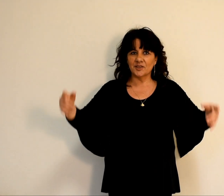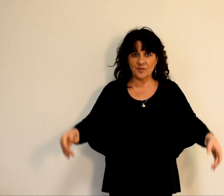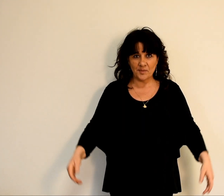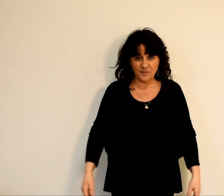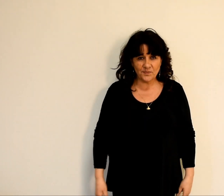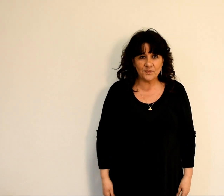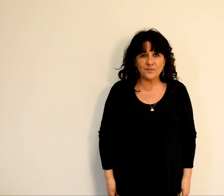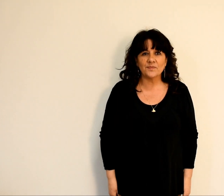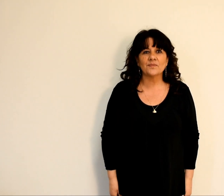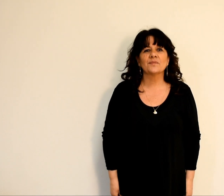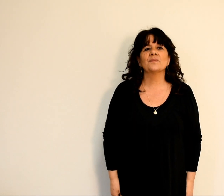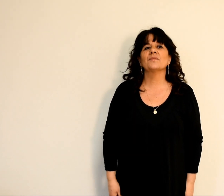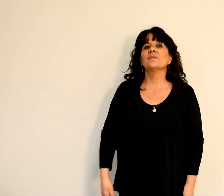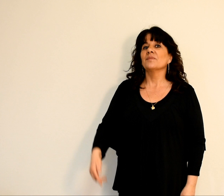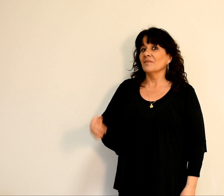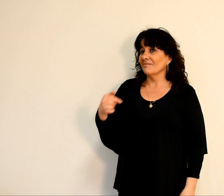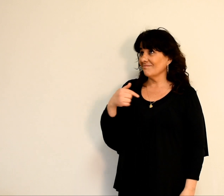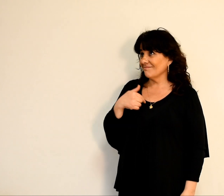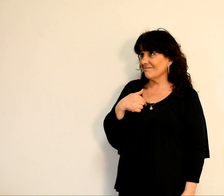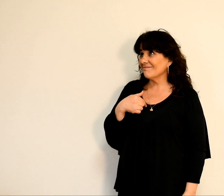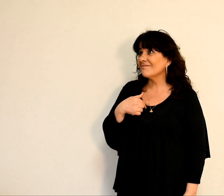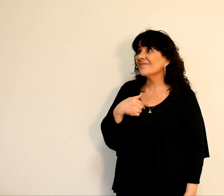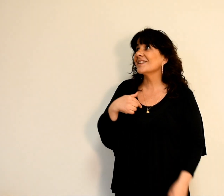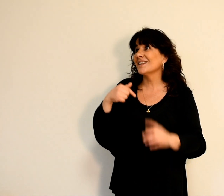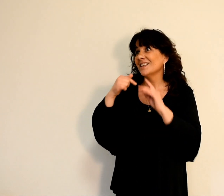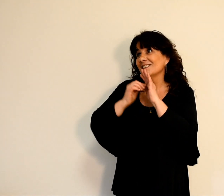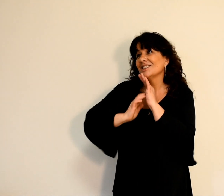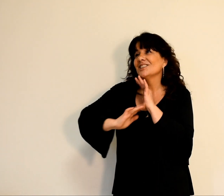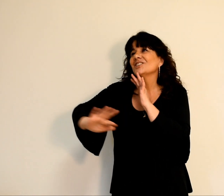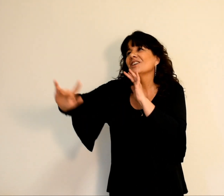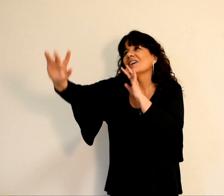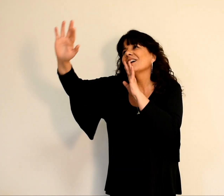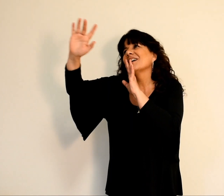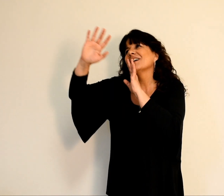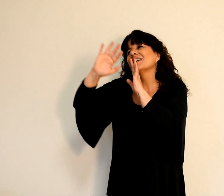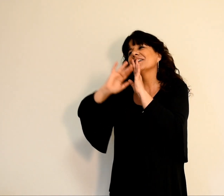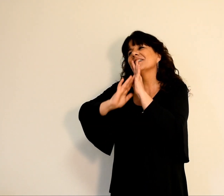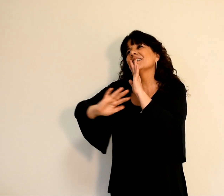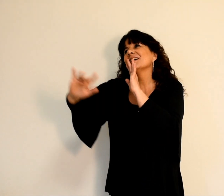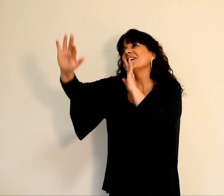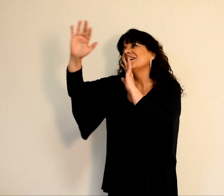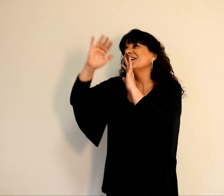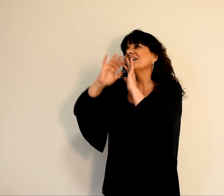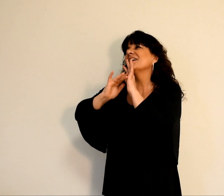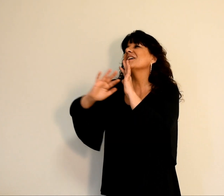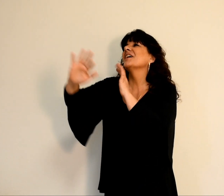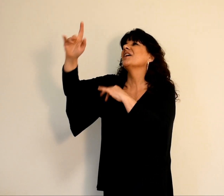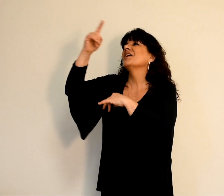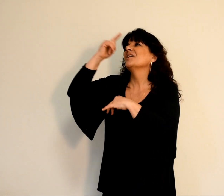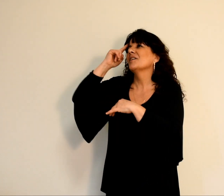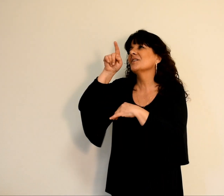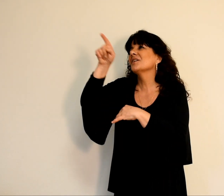Je te chante, Seigneur, Seigneur,